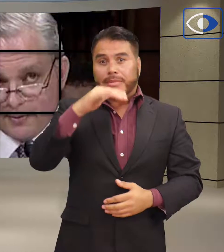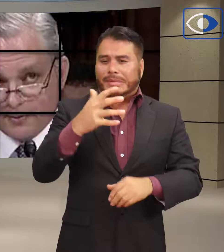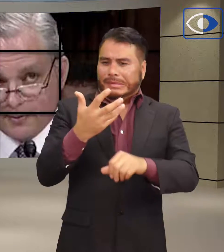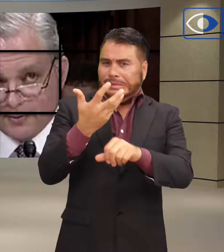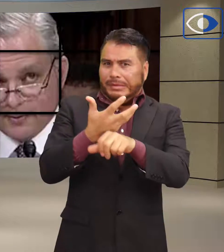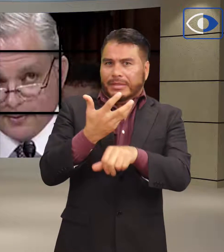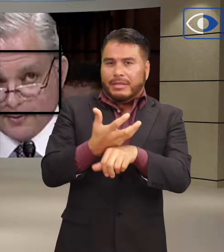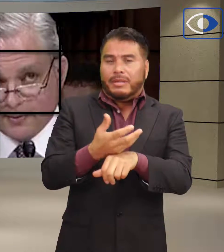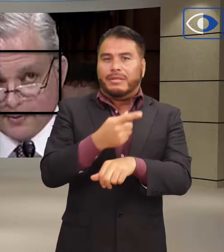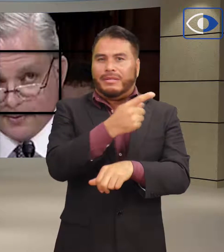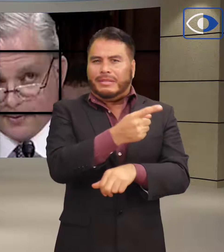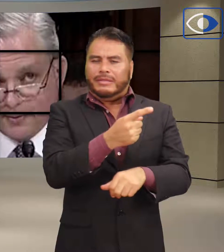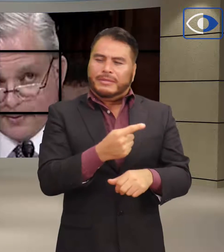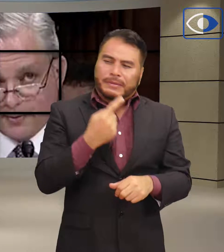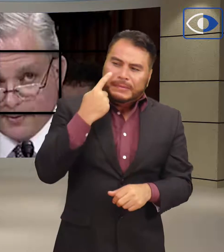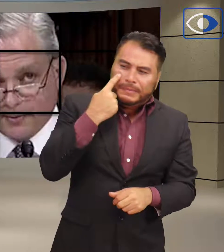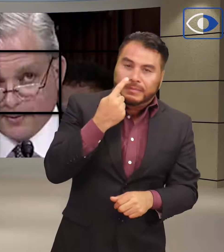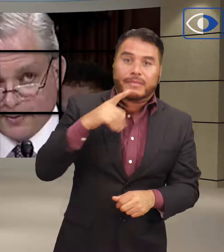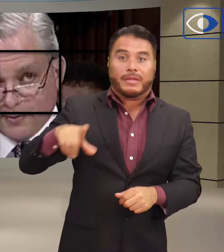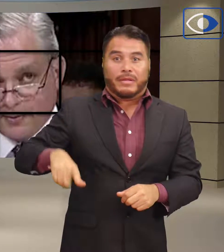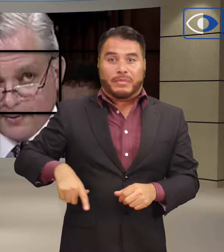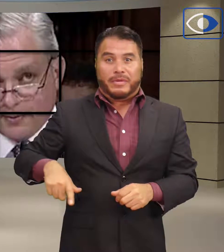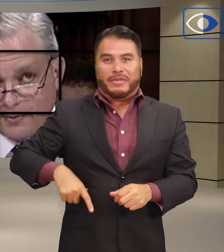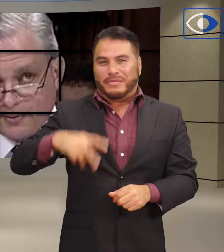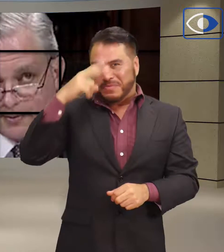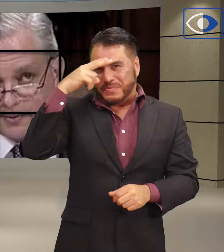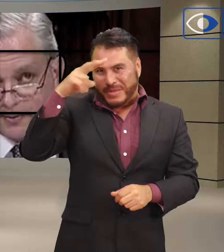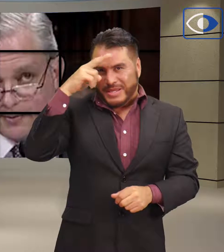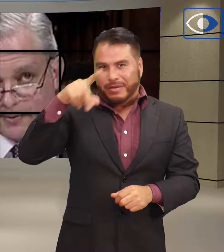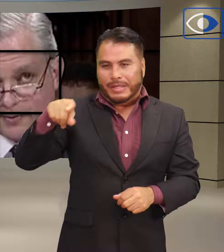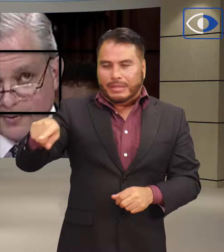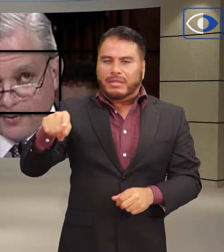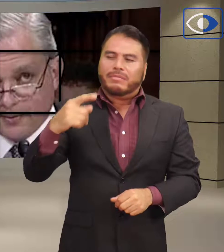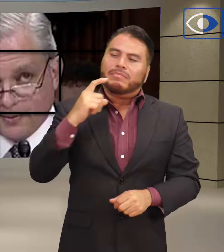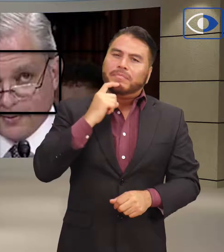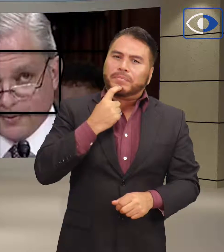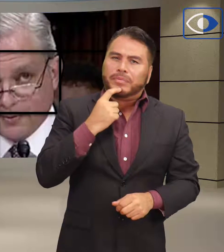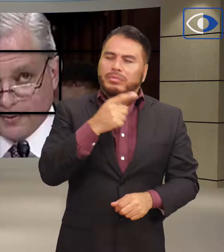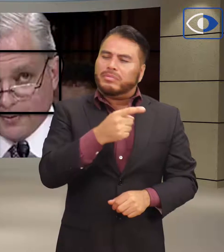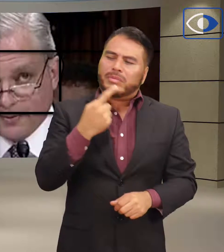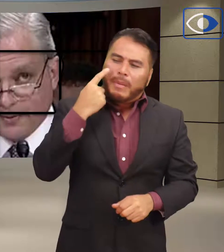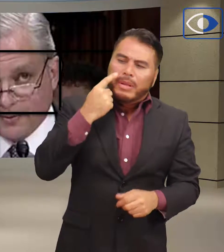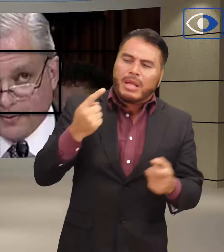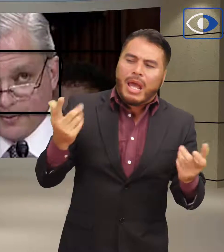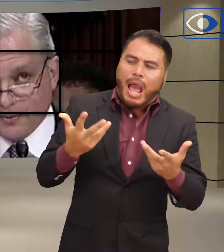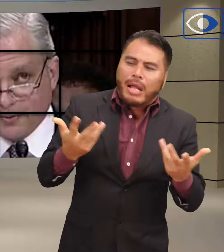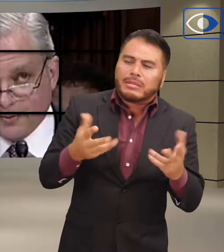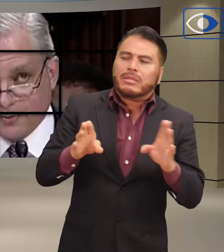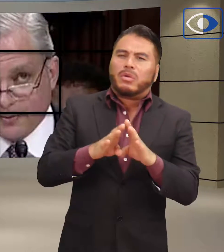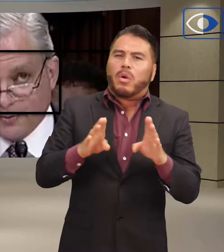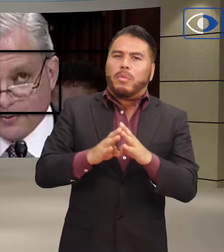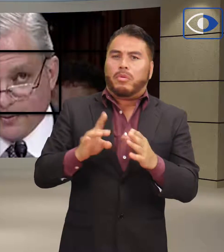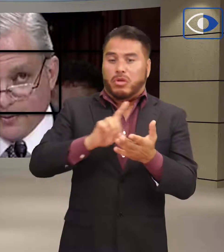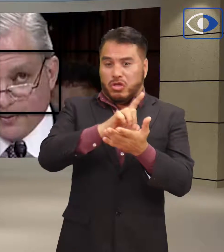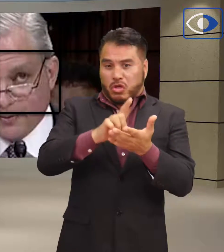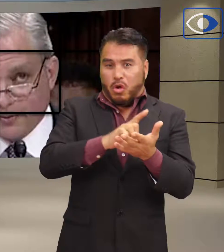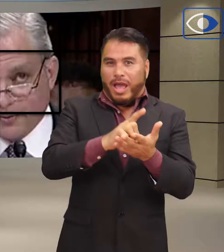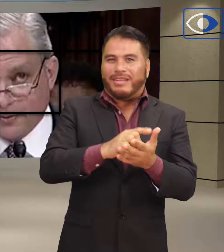Estados Unidos espera que el nuevo gobierno de Andrés Manuel López Obrador desarrolle una estrategia antidrogas que ataque directamente